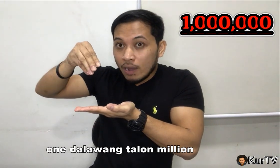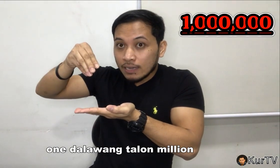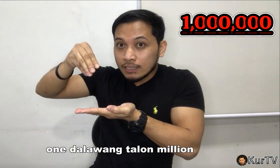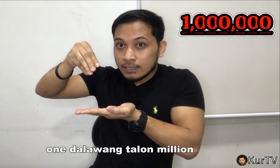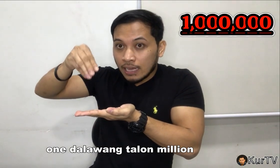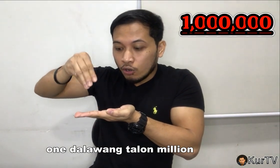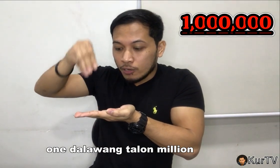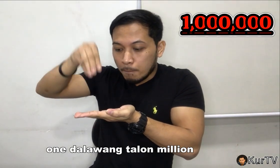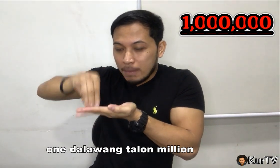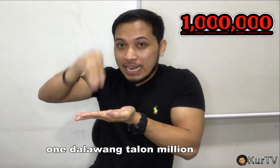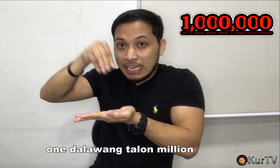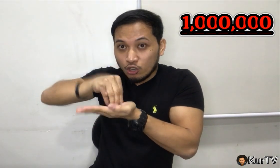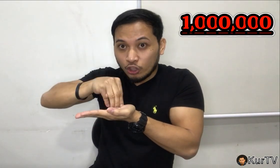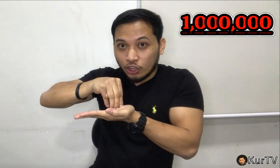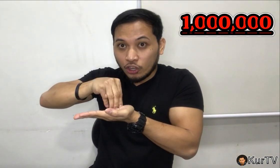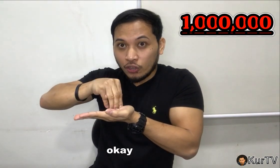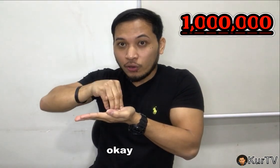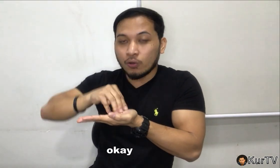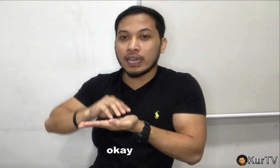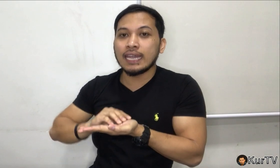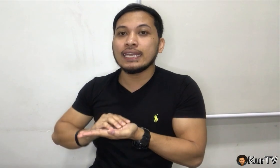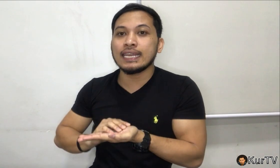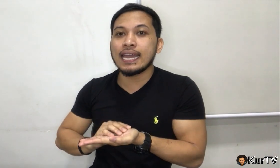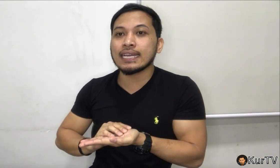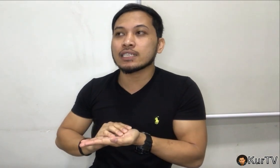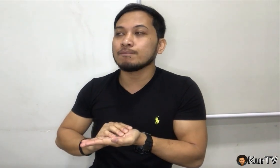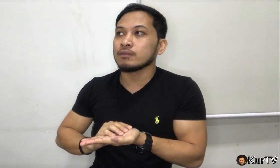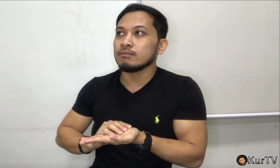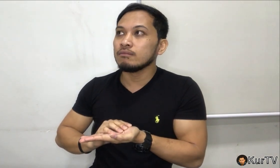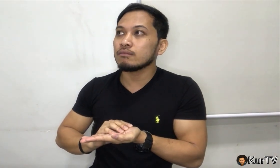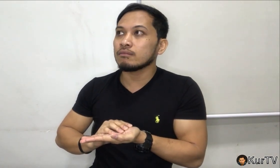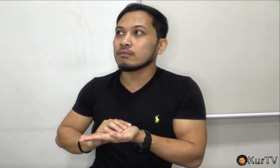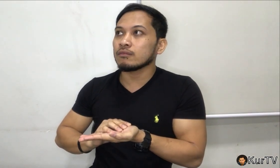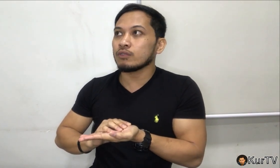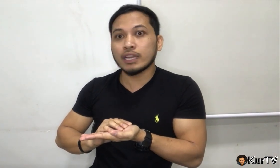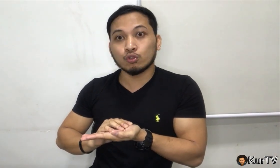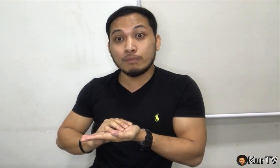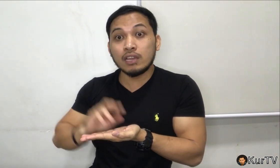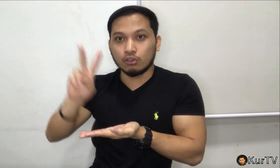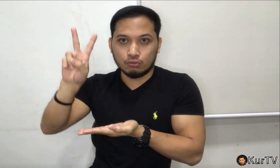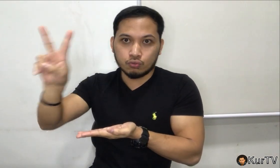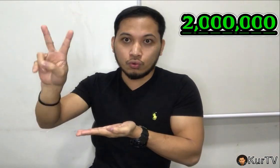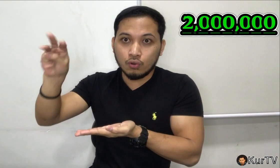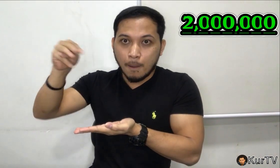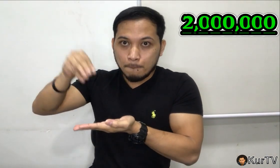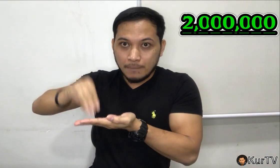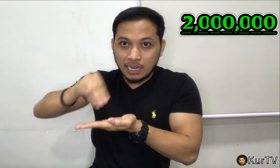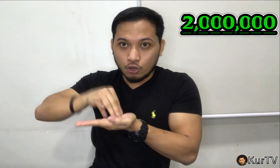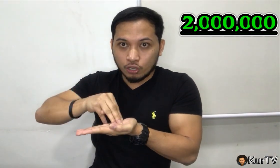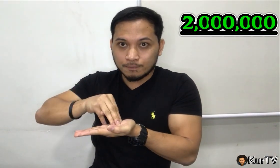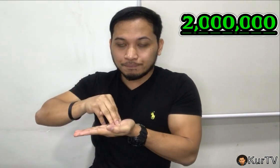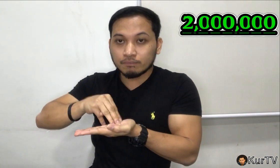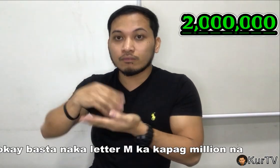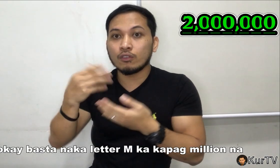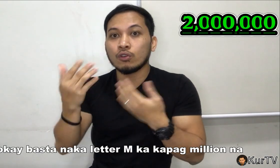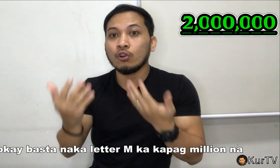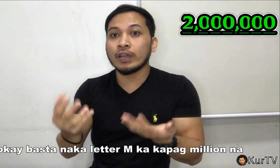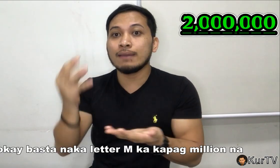dalawang talon, million. Okay, next, kunwari, 2 million, 2 million. Okay,